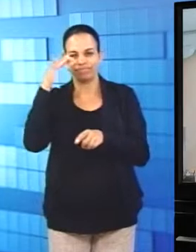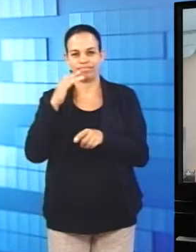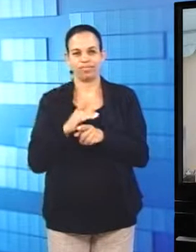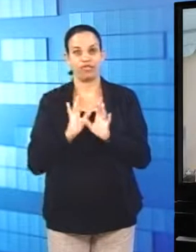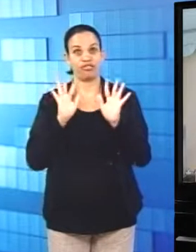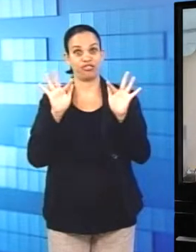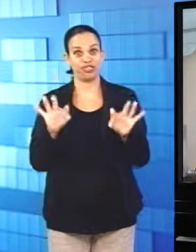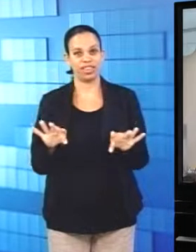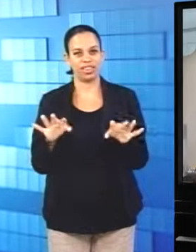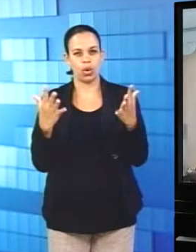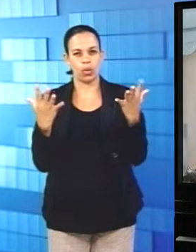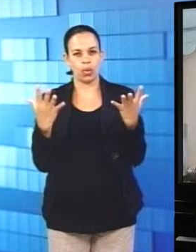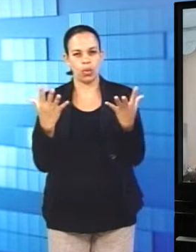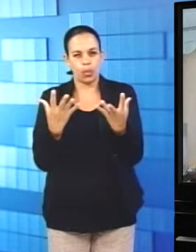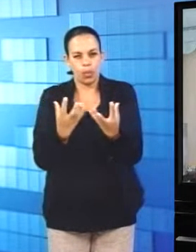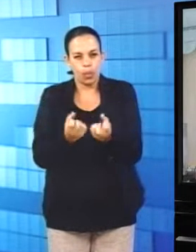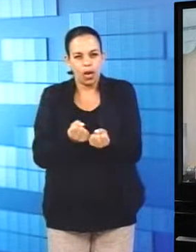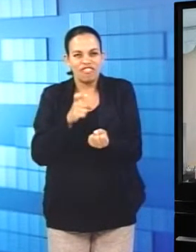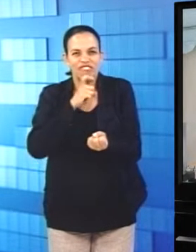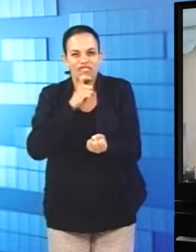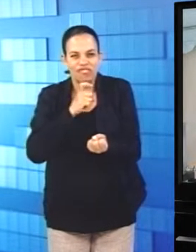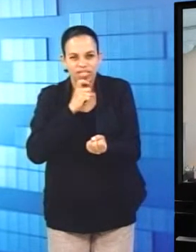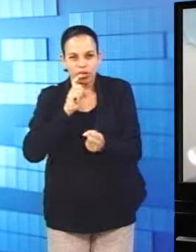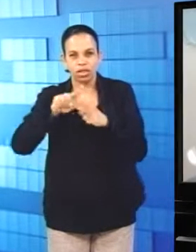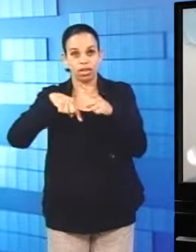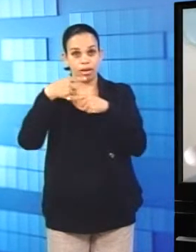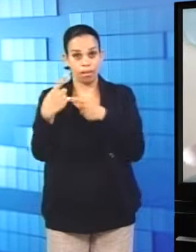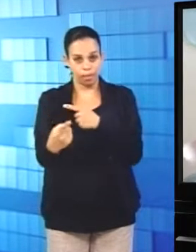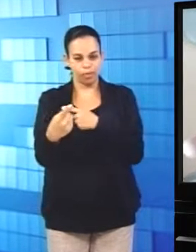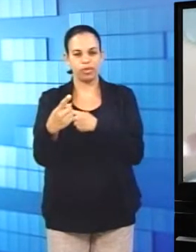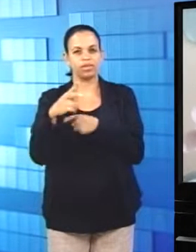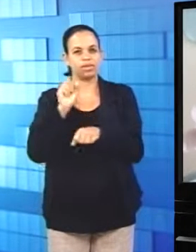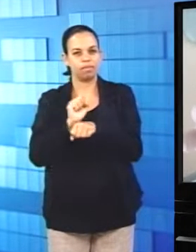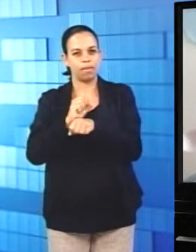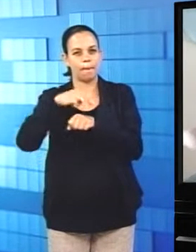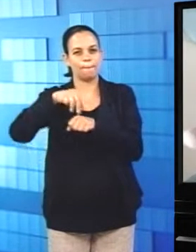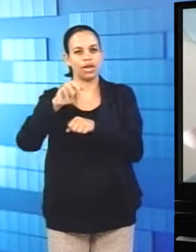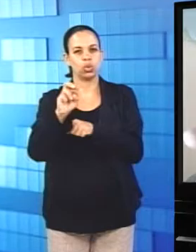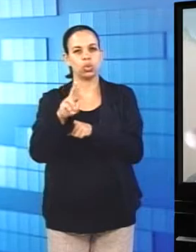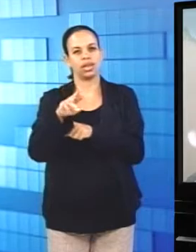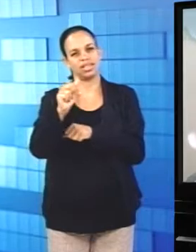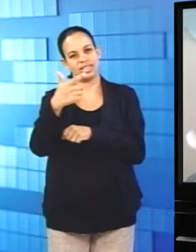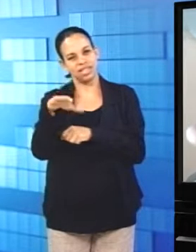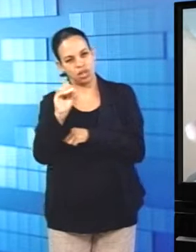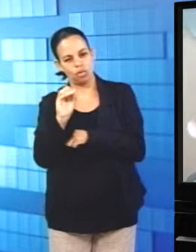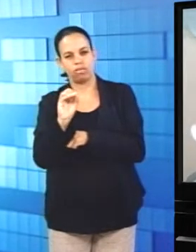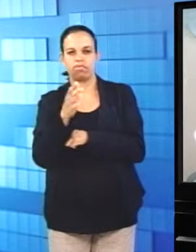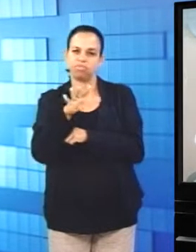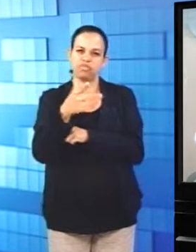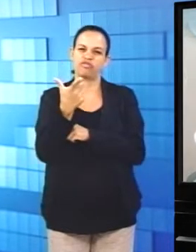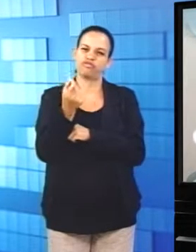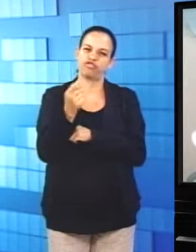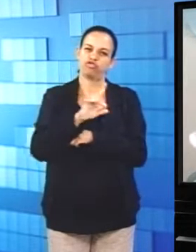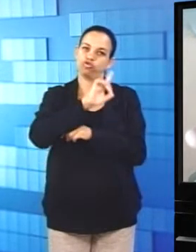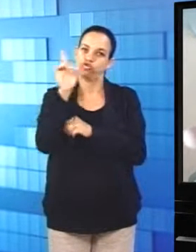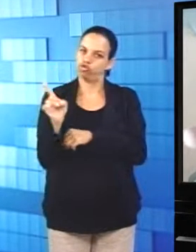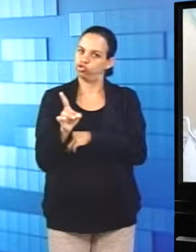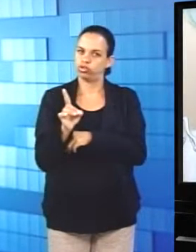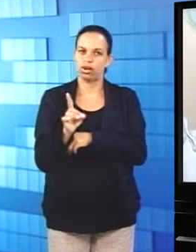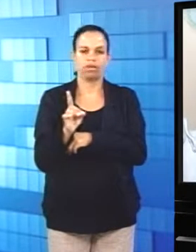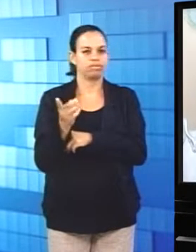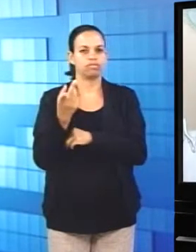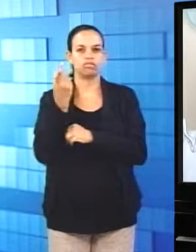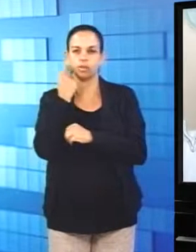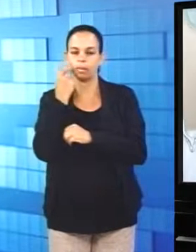resfriado e vai para a fermentação e depois maturação. Esse processo dura em média 20 dias e é todo natural.